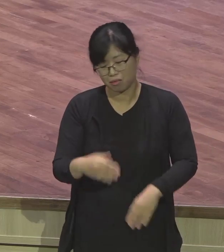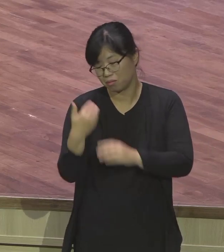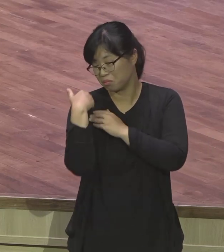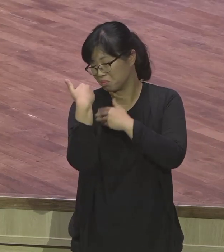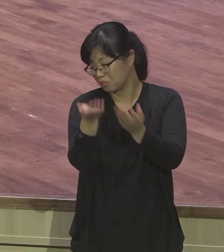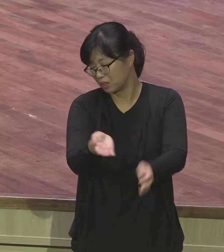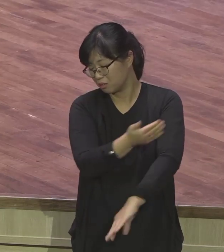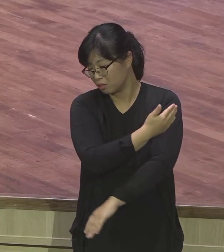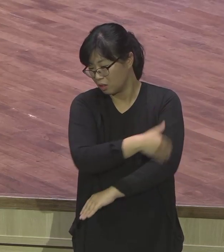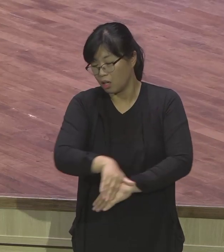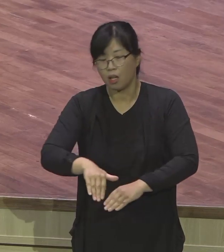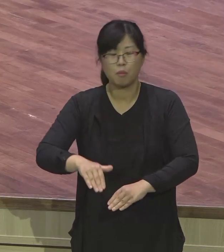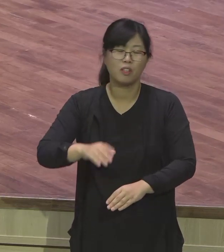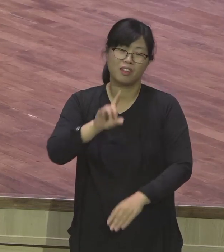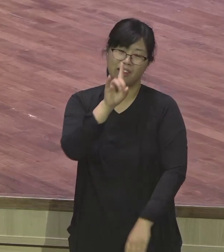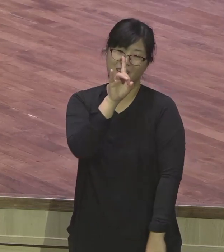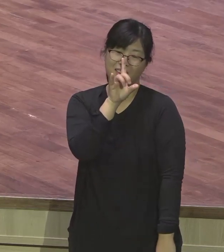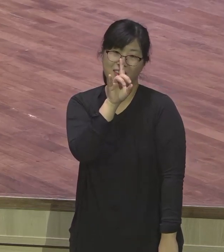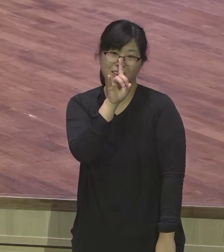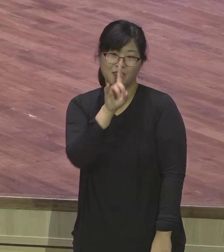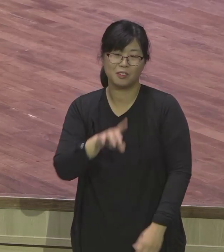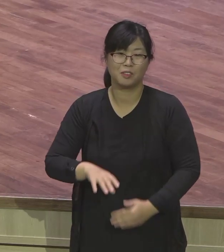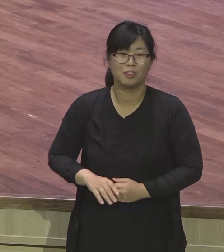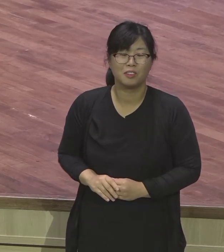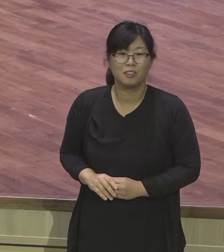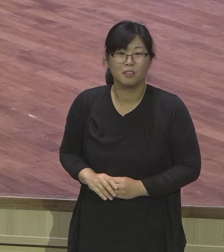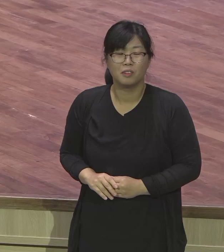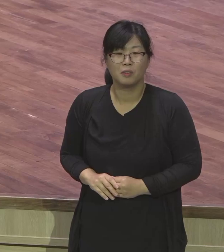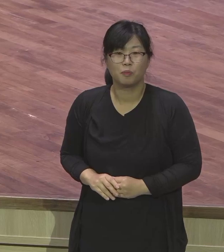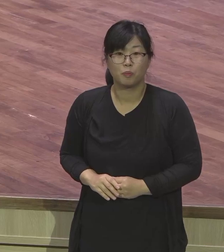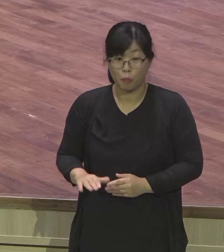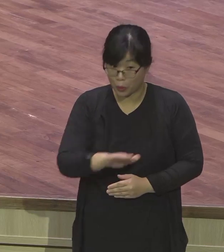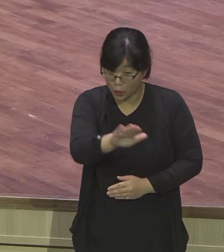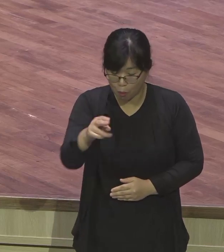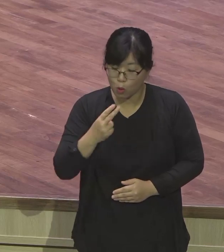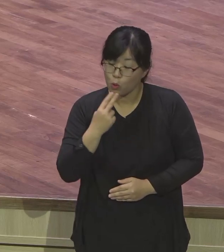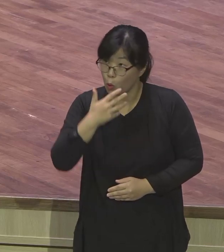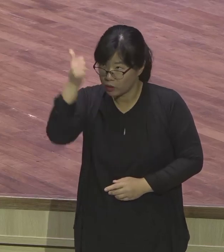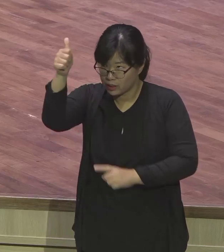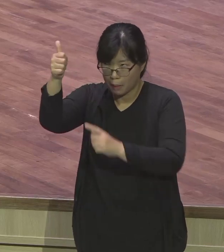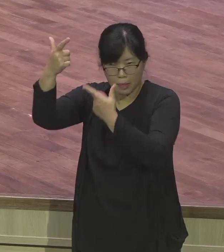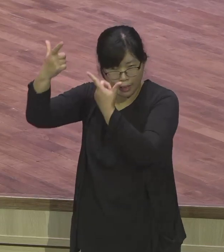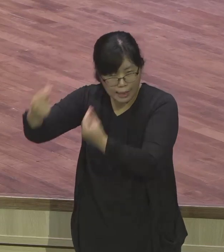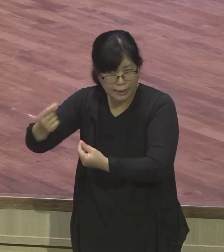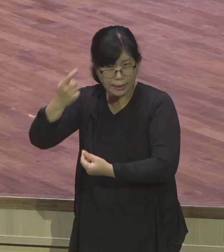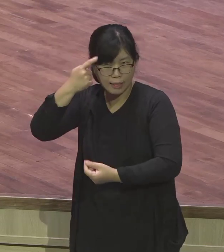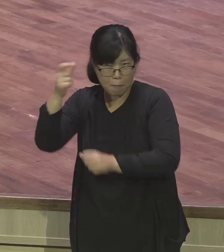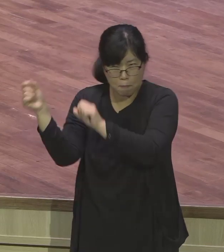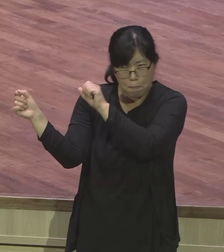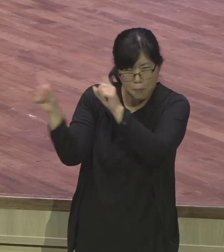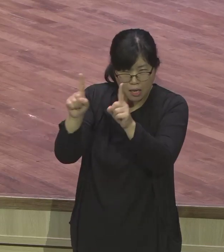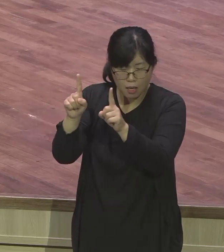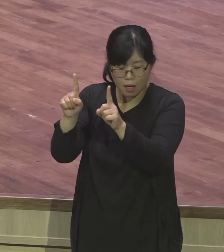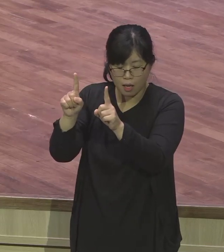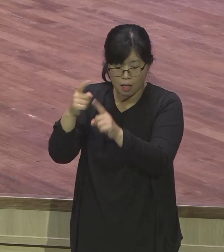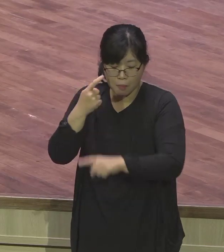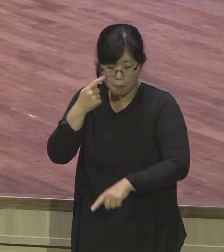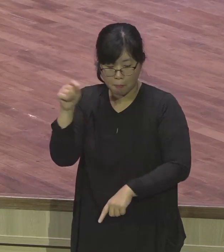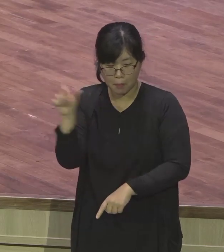오늘부터 요셉처럼 영적 민감성을 가지고 상대를 볼 수 있는 상대방을